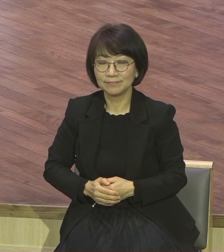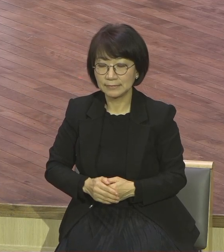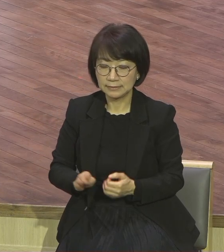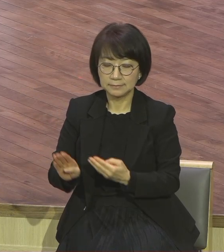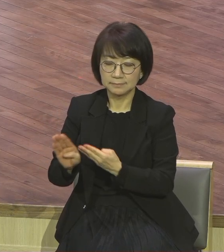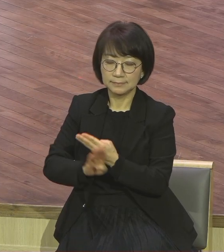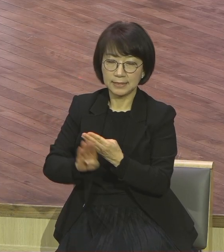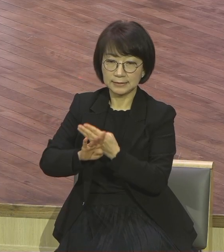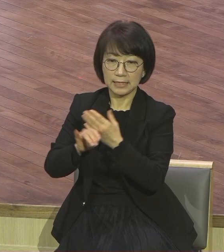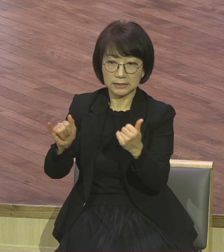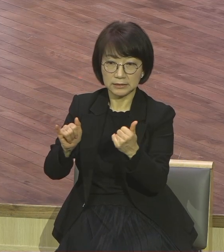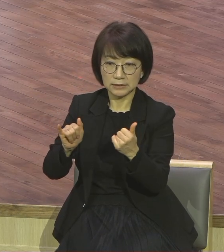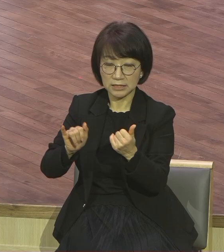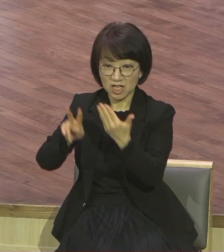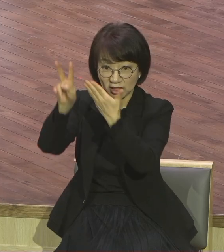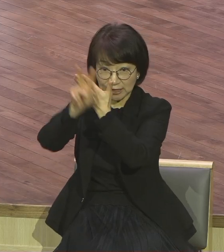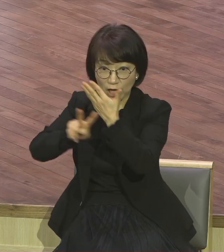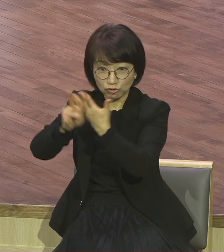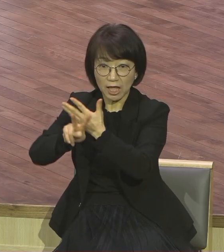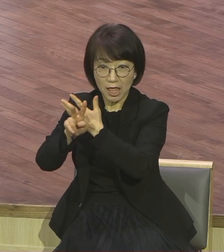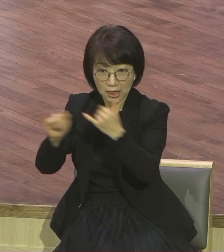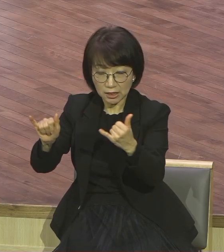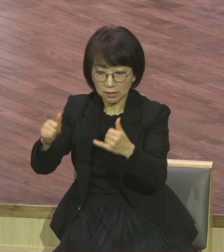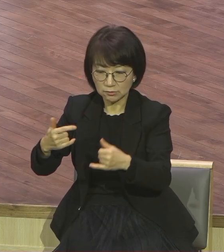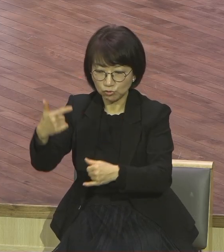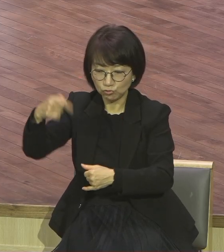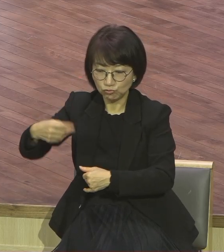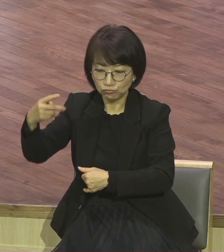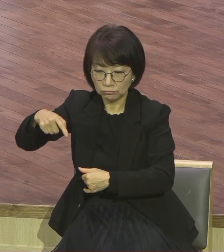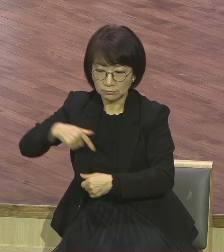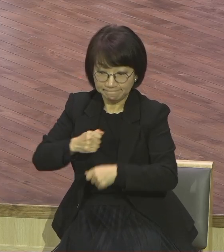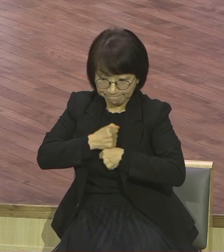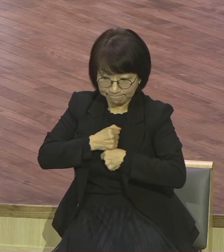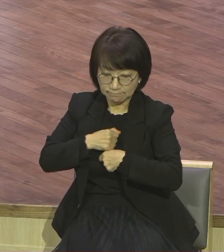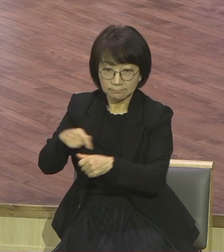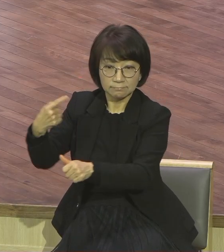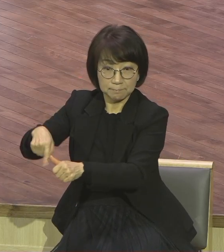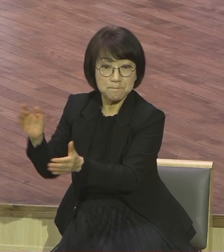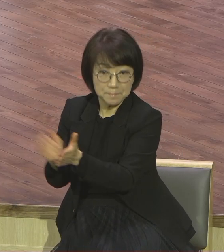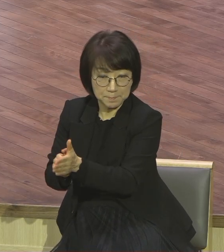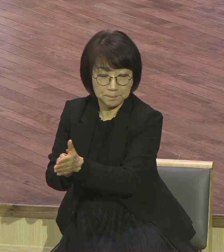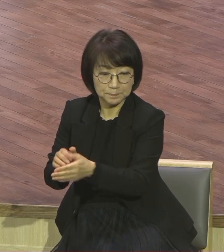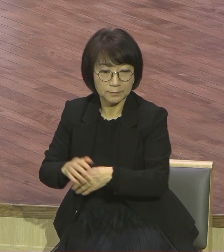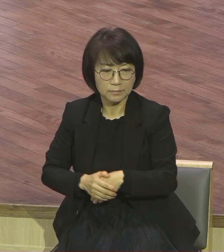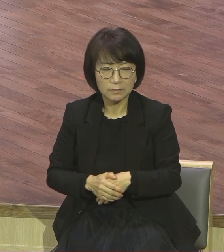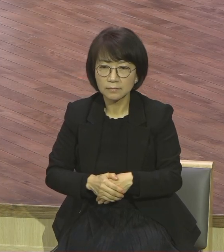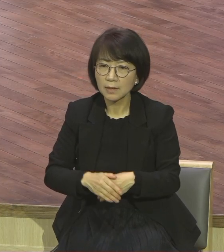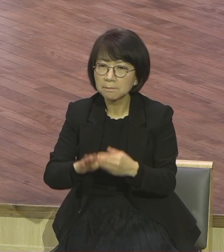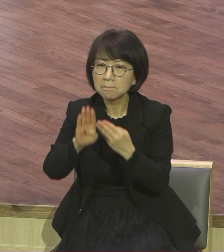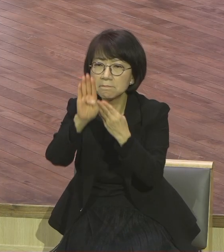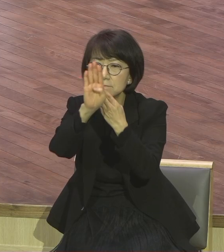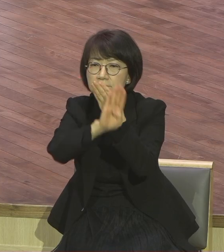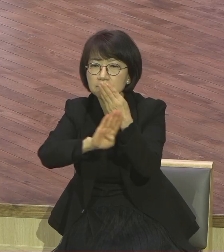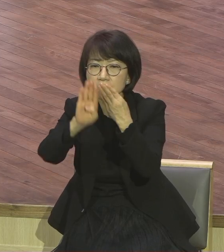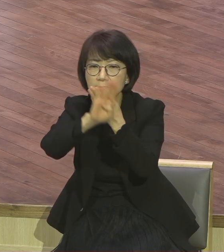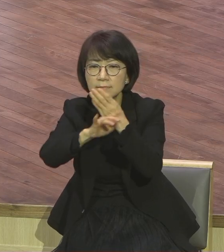사두견들의 누룩을 조심해라 바리세인들의 누룩이 뭐예요? 바리세인의